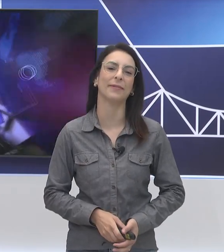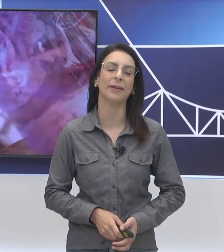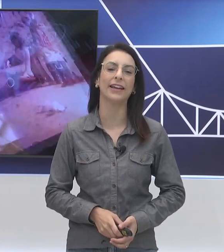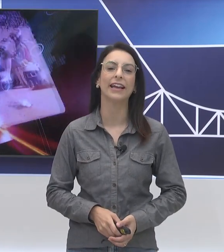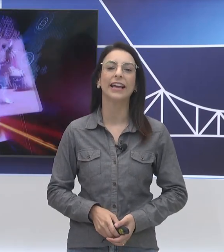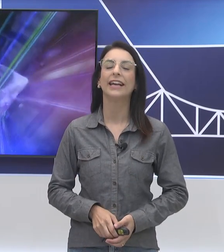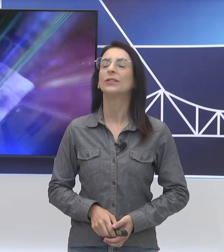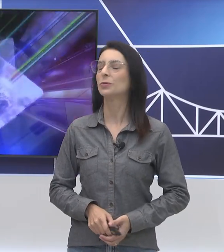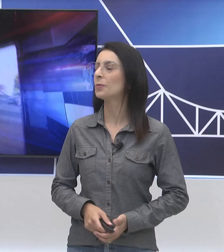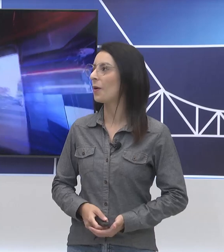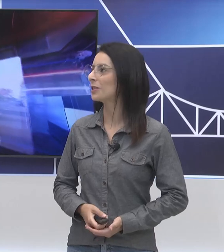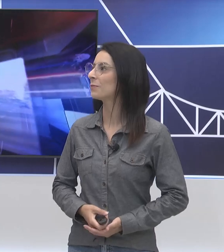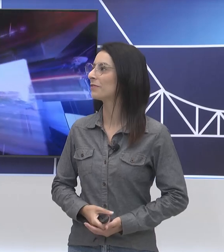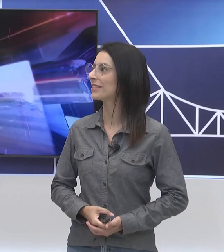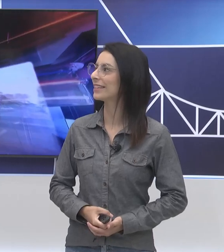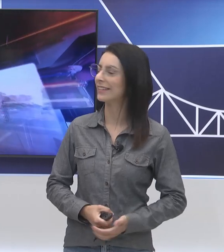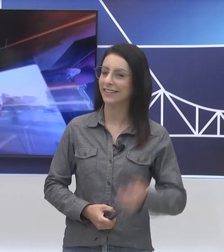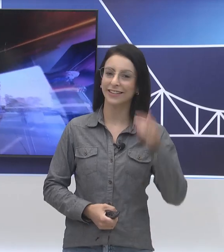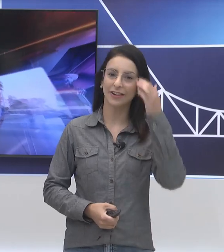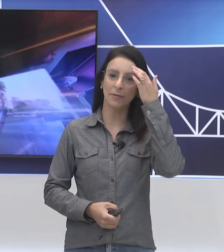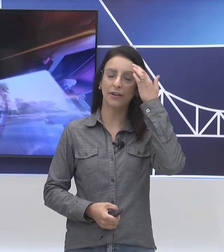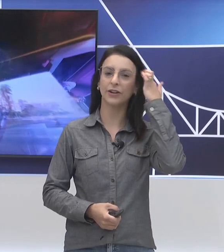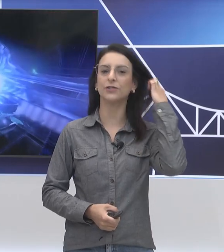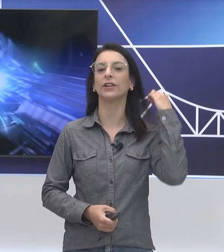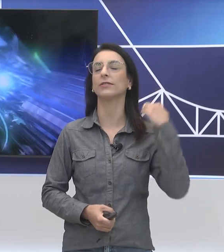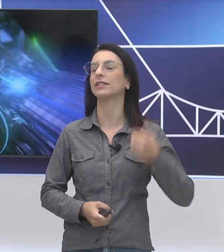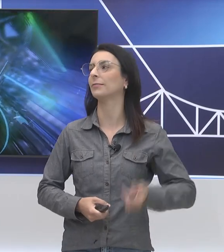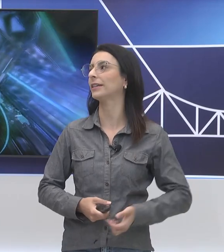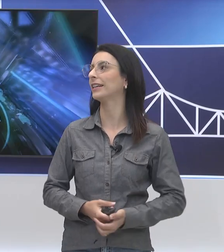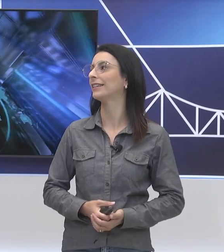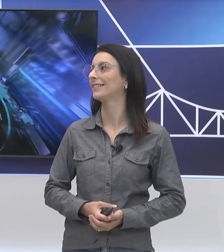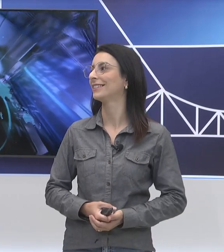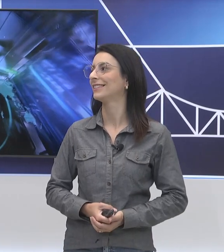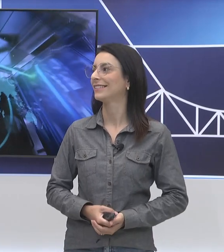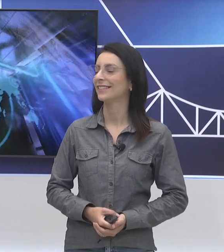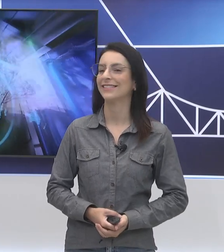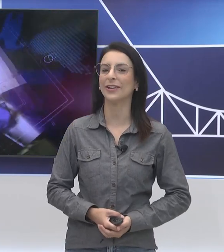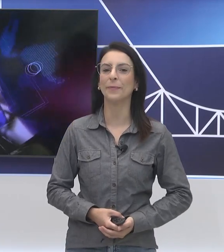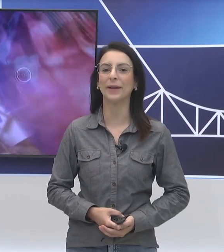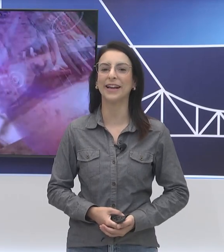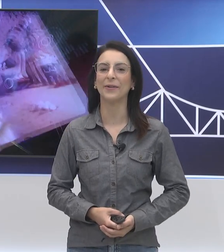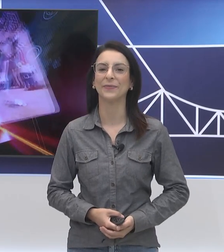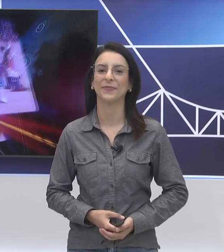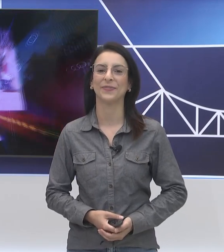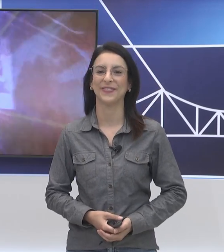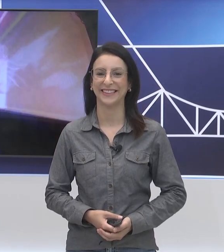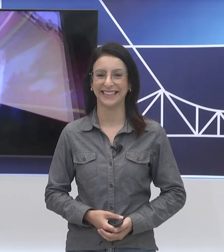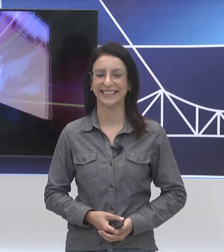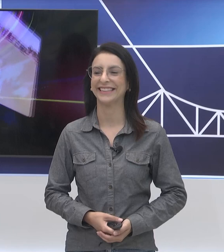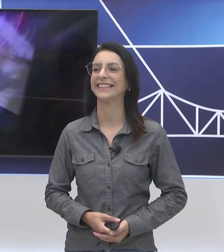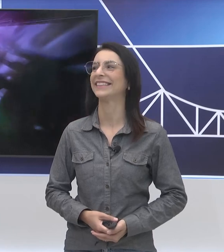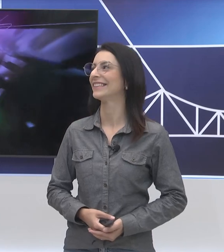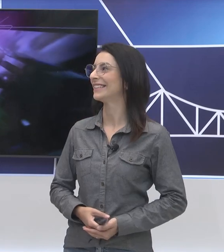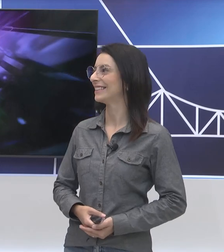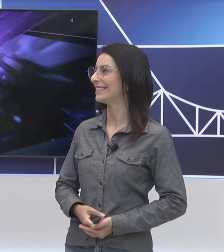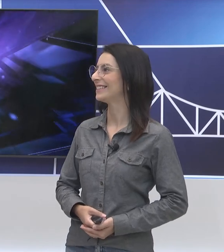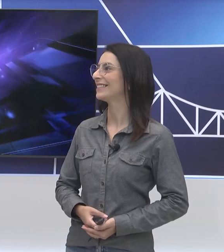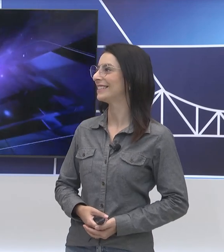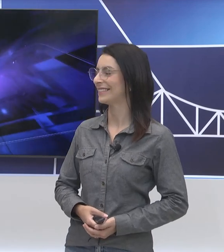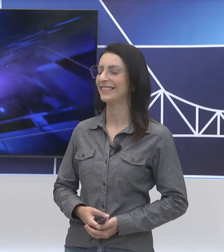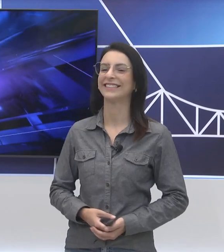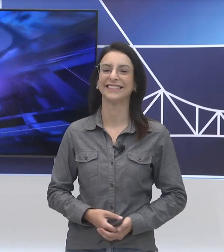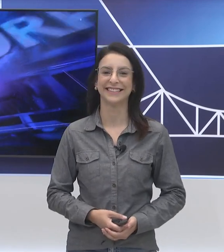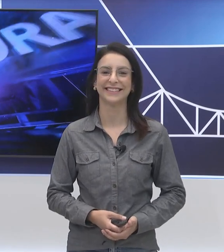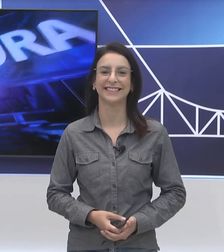você também. Tudo bem? Tudo ótimo e você? Muito bem também. Como é foi de final de semana? Coisa boa. Só no pedal. Passou assim, no estalar de dedos,